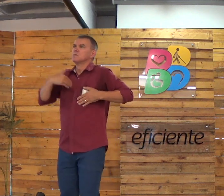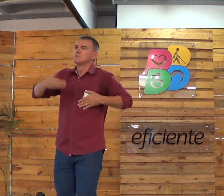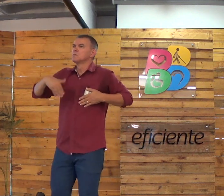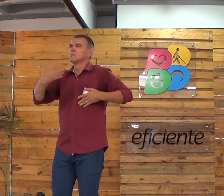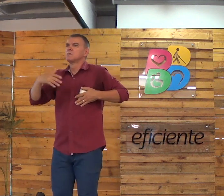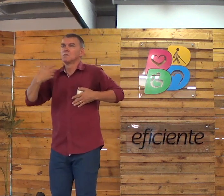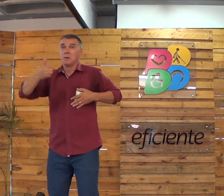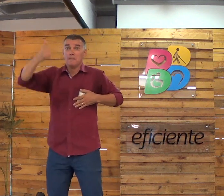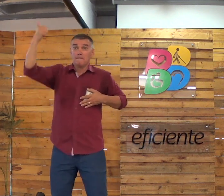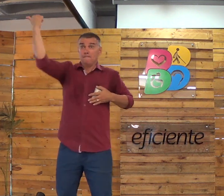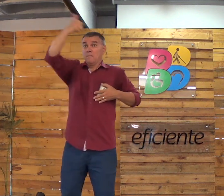Tem uma identidade.